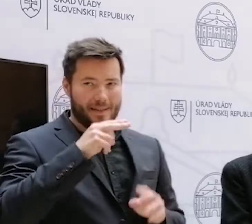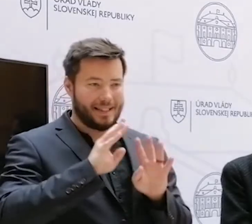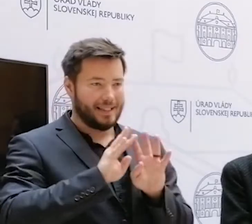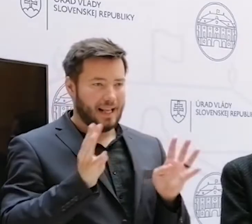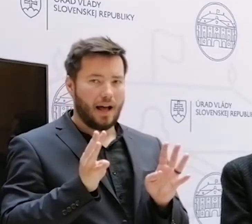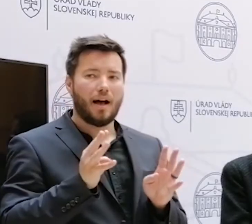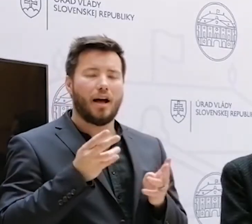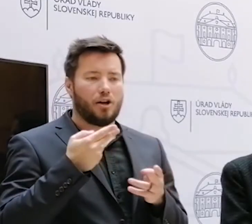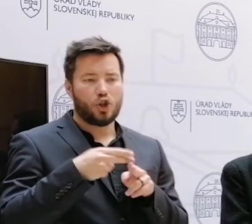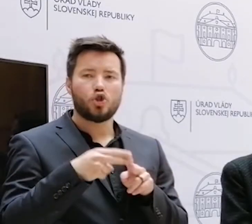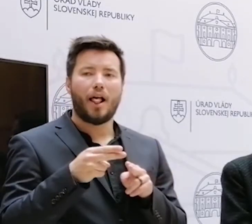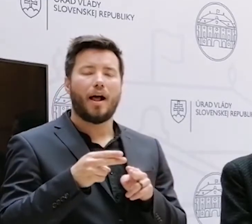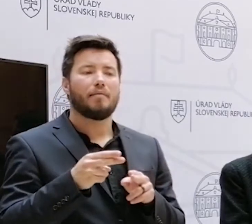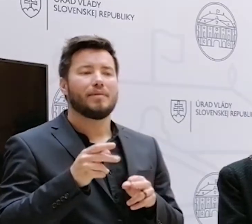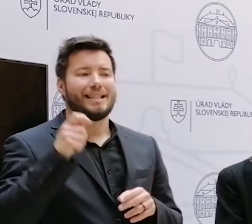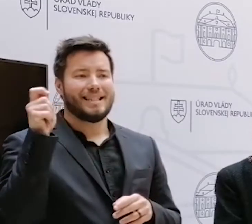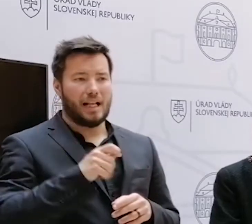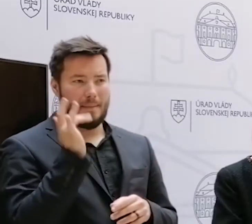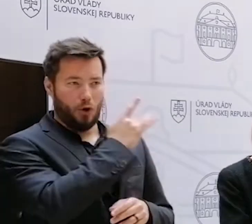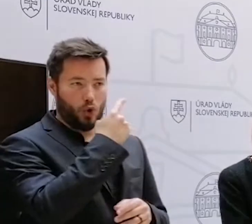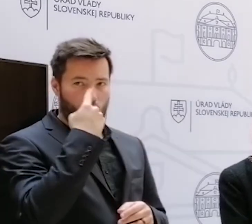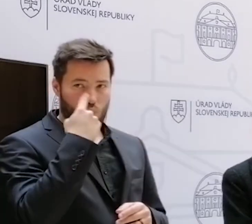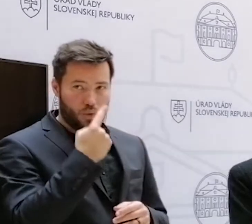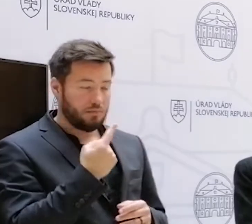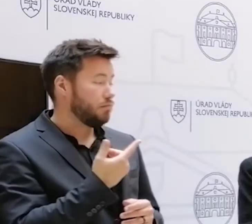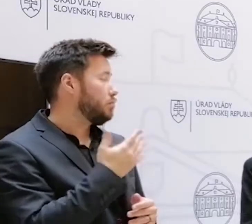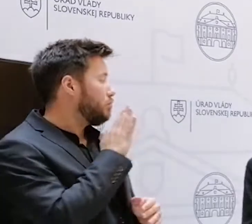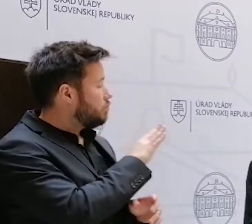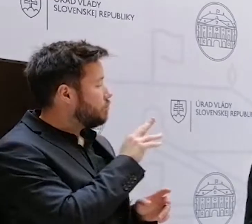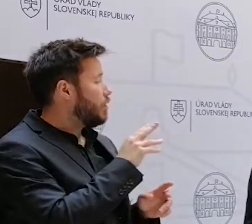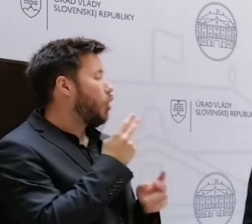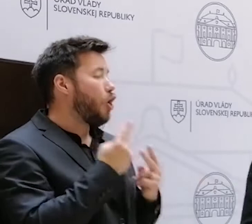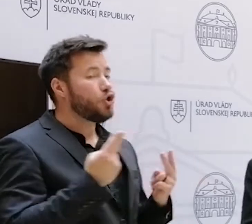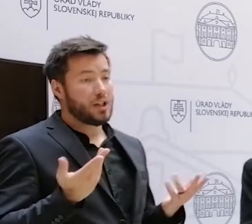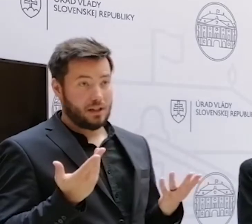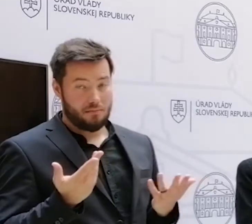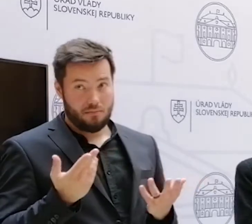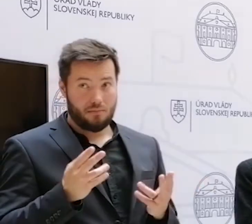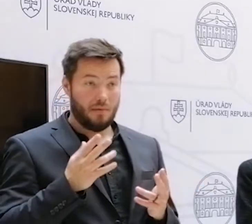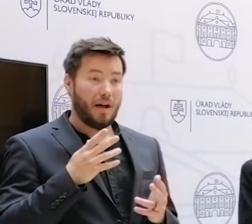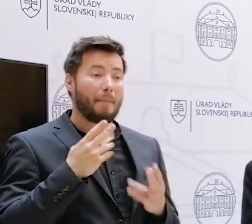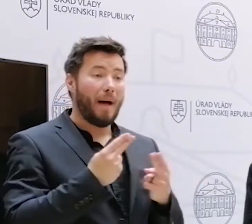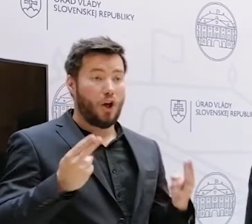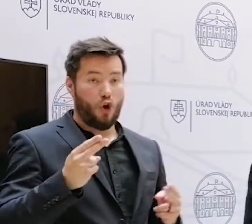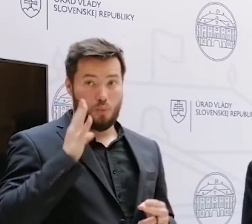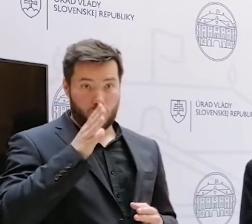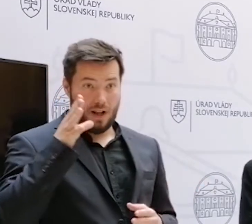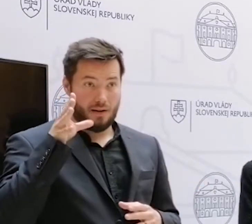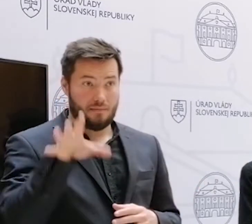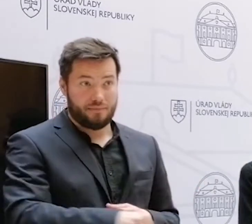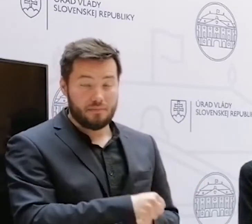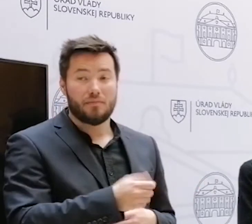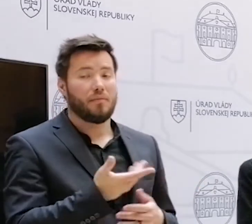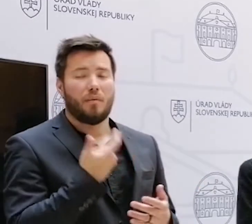s Ruskom. Tak ako hodnotíte toto stretnutie? Bola téma o niečom konkrétnom, že na tým majetok, ktorý by sme mali zhabávať? Bohužiaľ, na danom